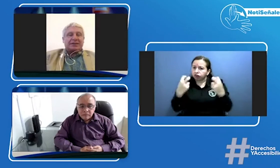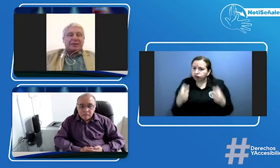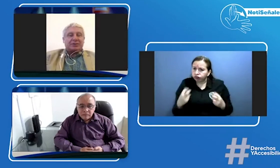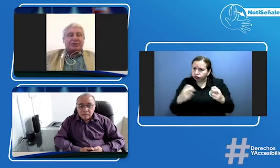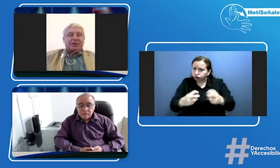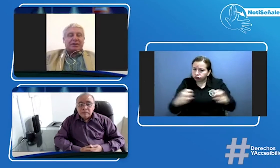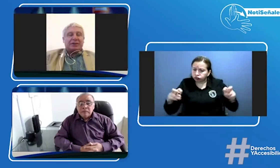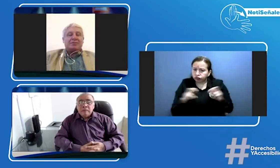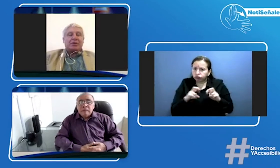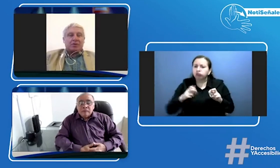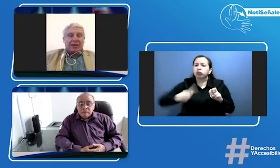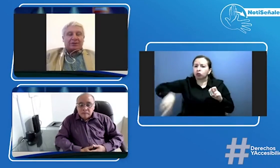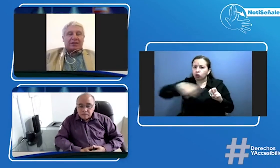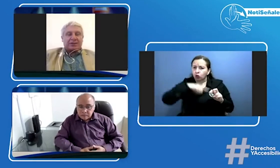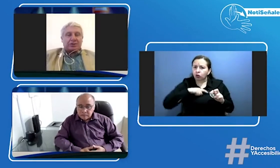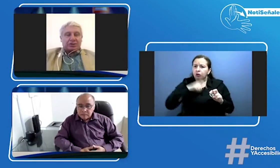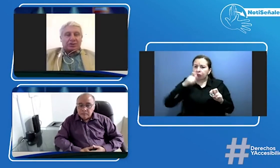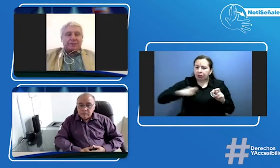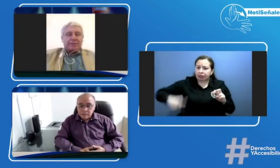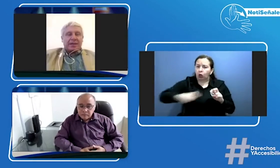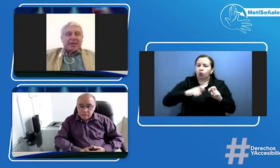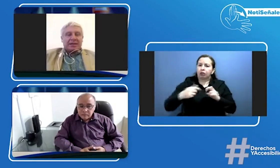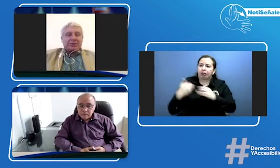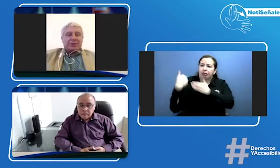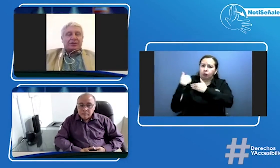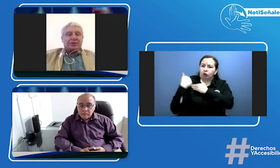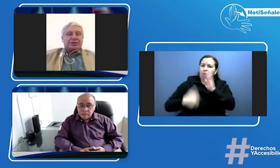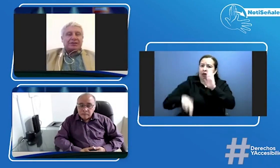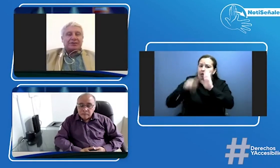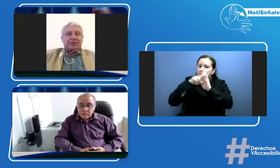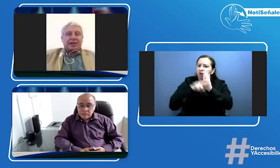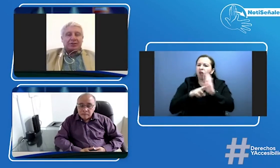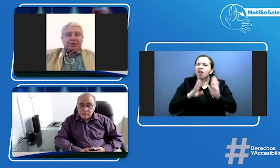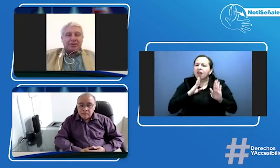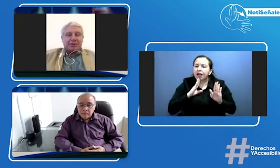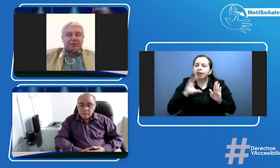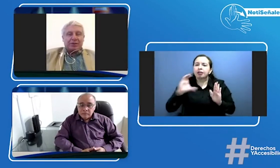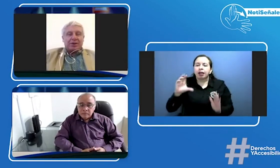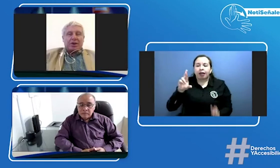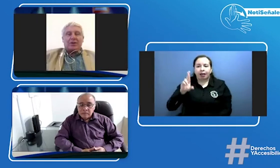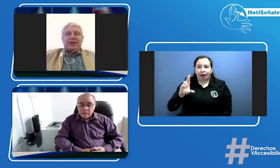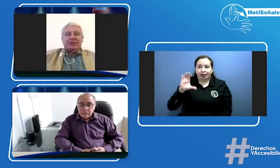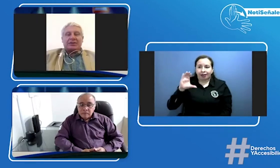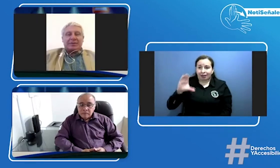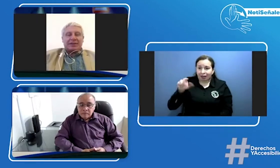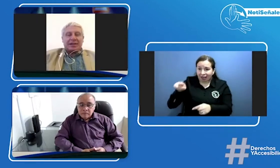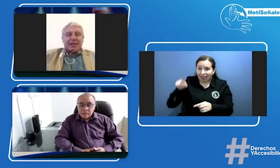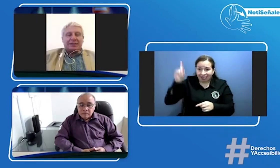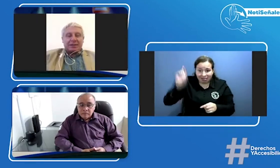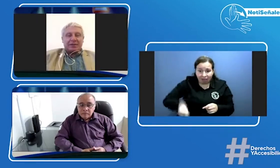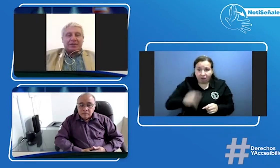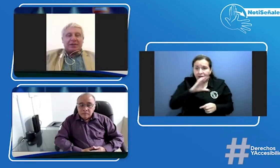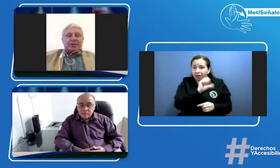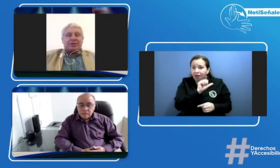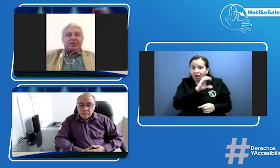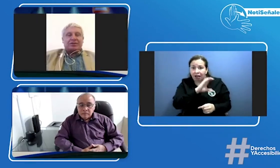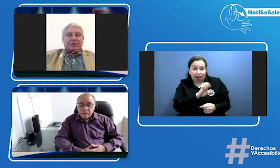estamos involucrados en la resolución que son los centros de reconocimiento obligados a practicar el examen somos los centros de